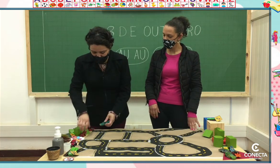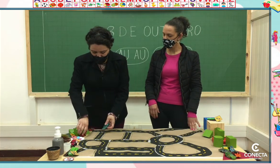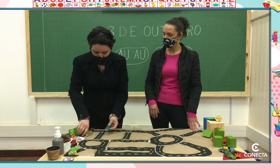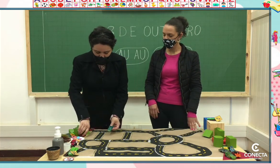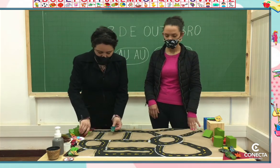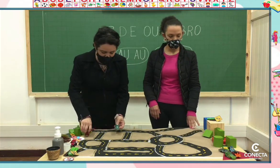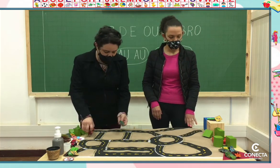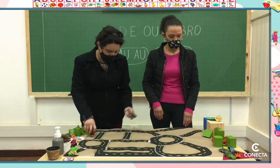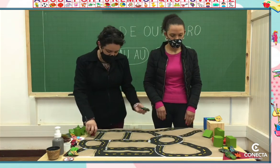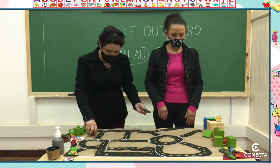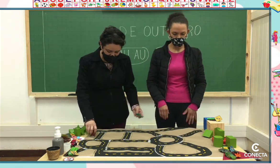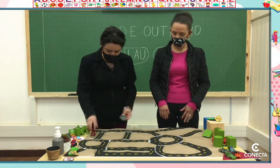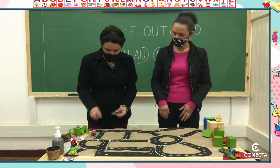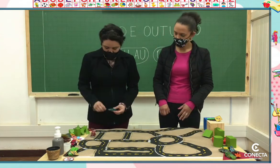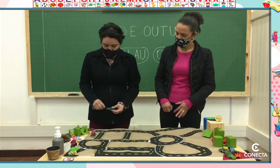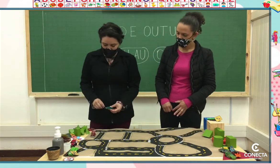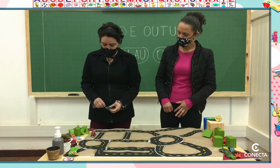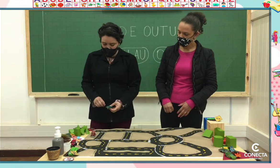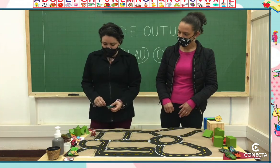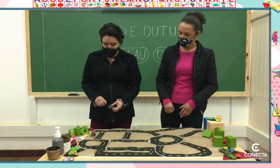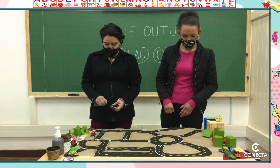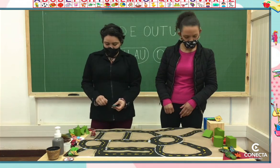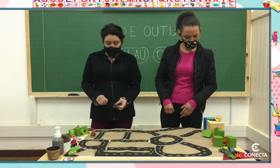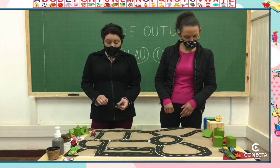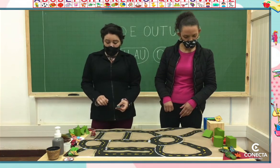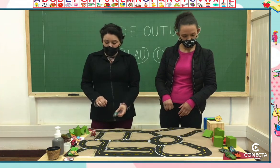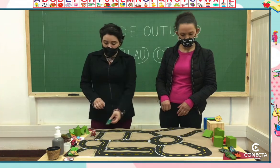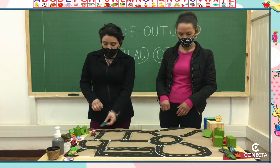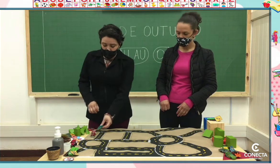carrinho, né, que vai de uma cidade.